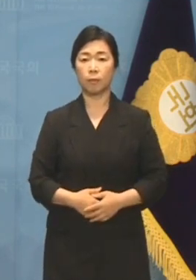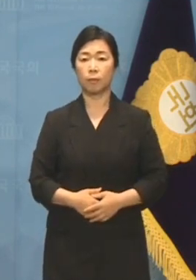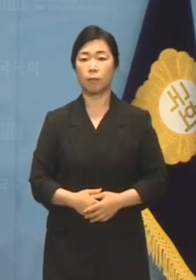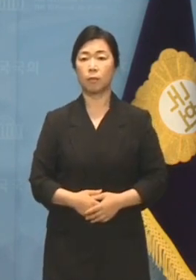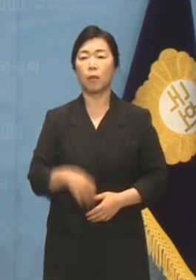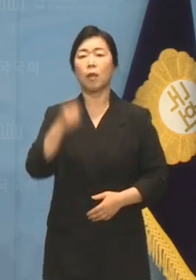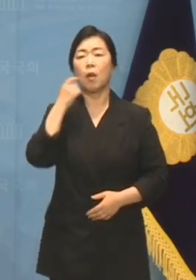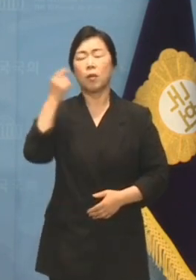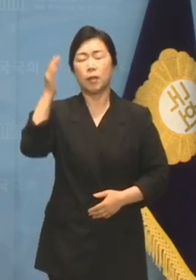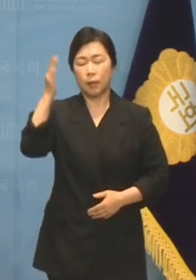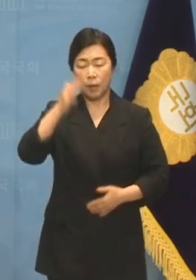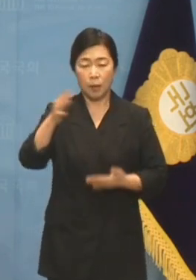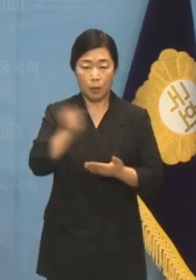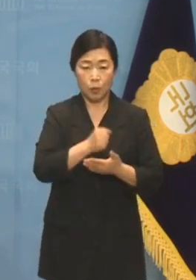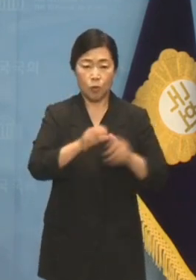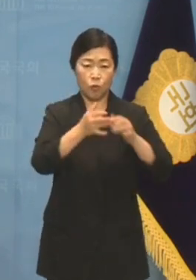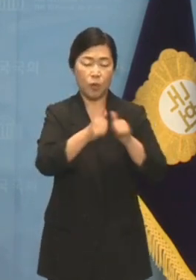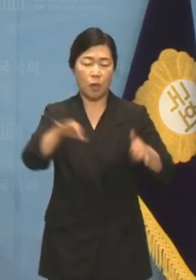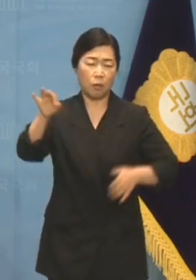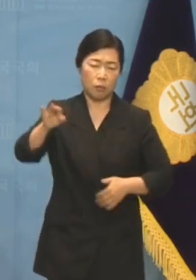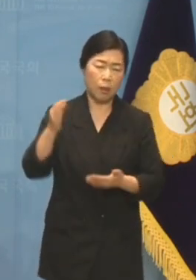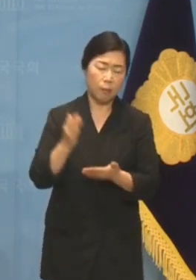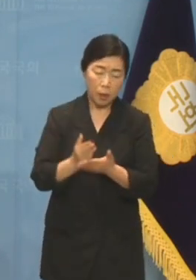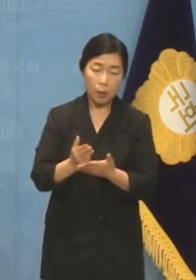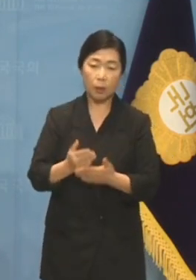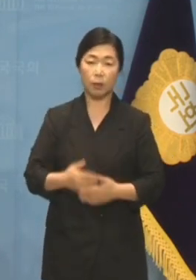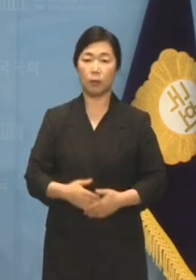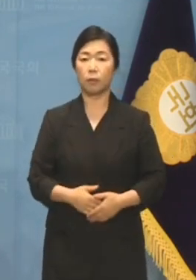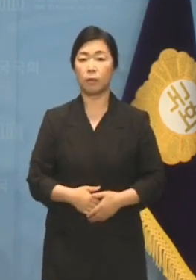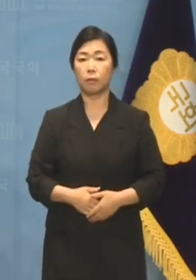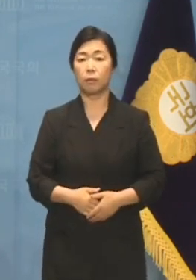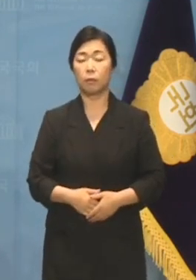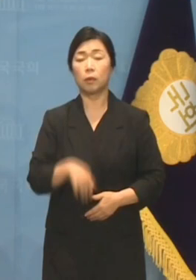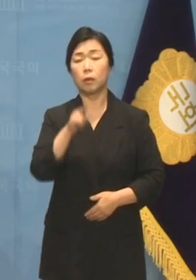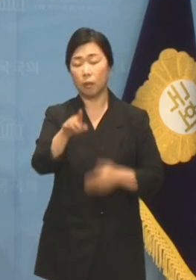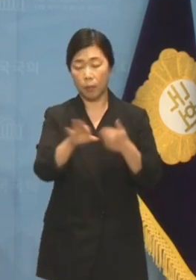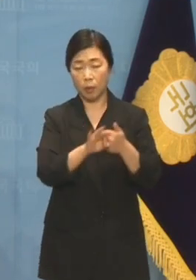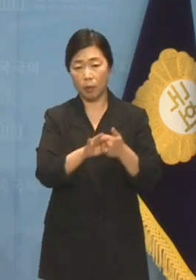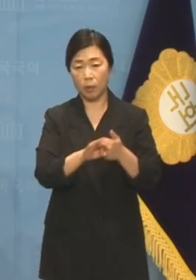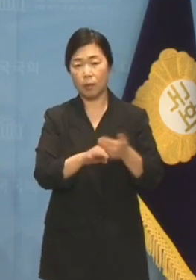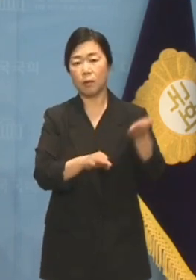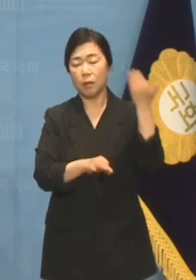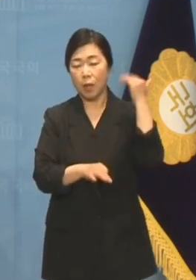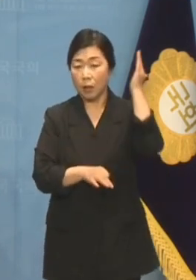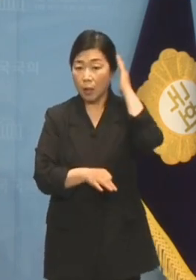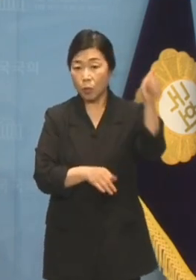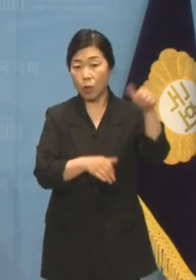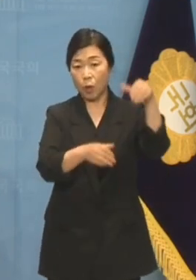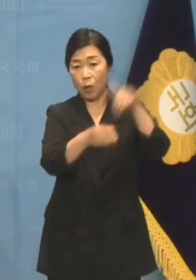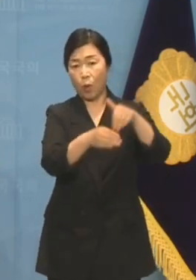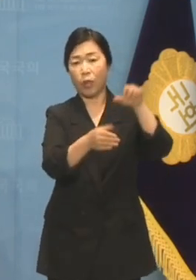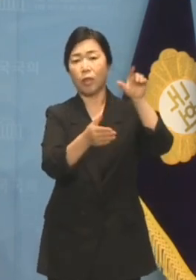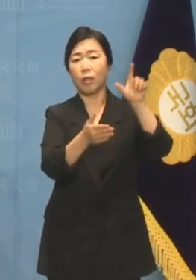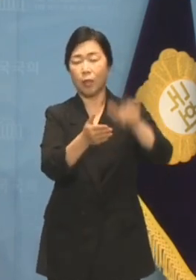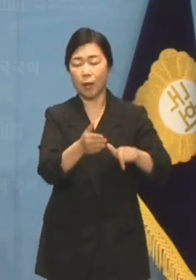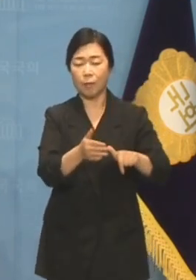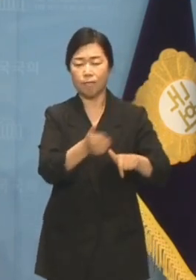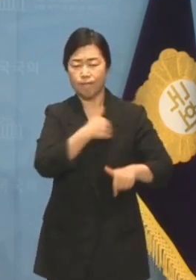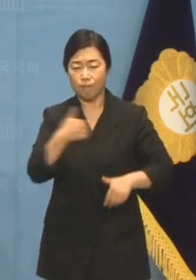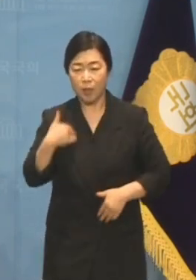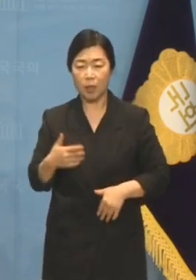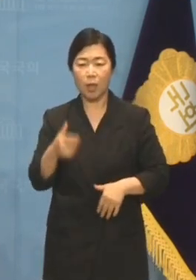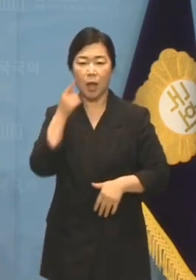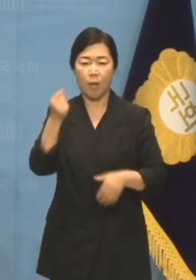거짓된 주장으로 국민을 우롱하지 마십시오. 이럴 거면 지난 대선 당시 당당하게